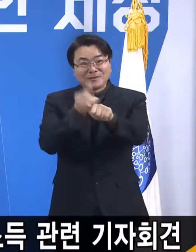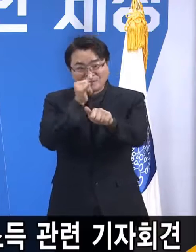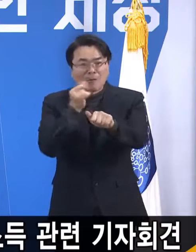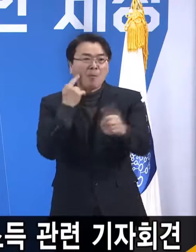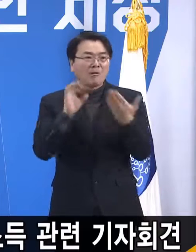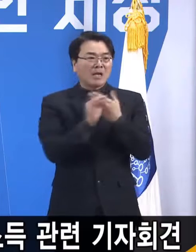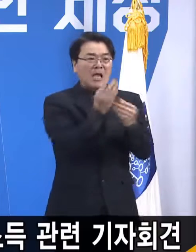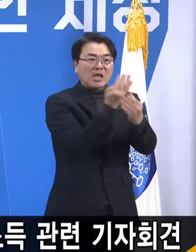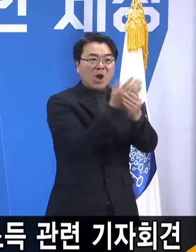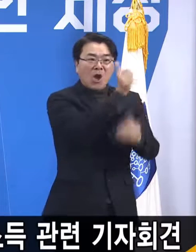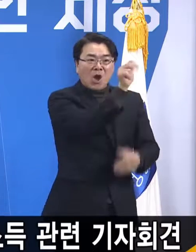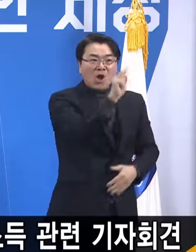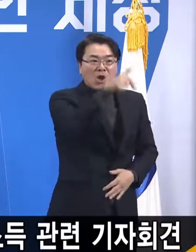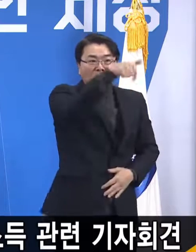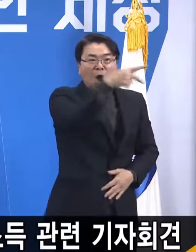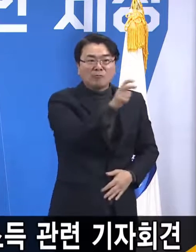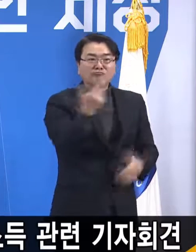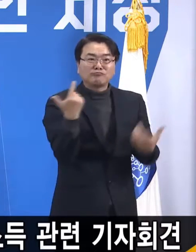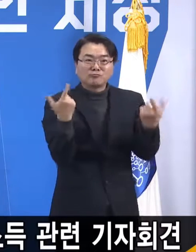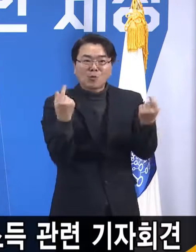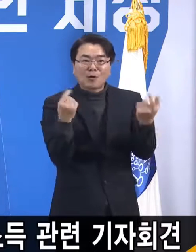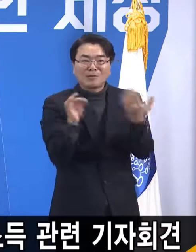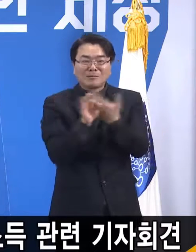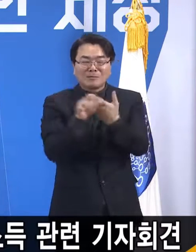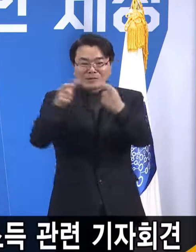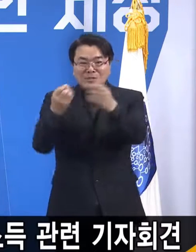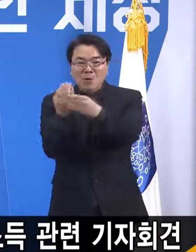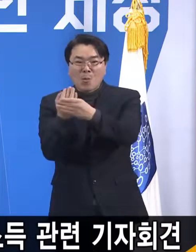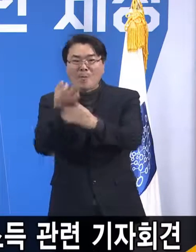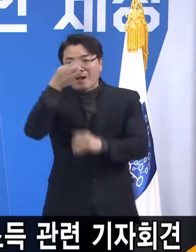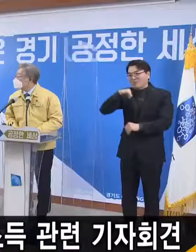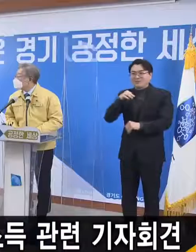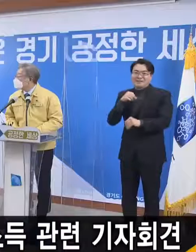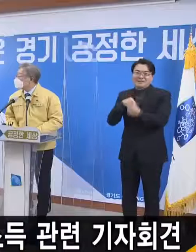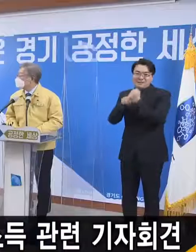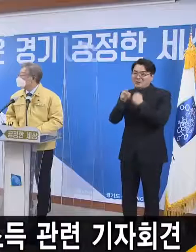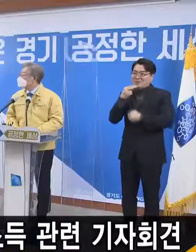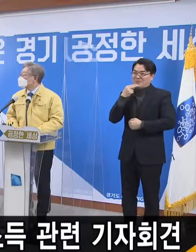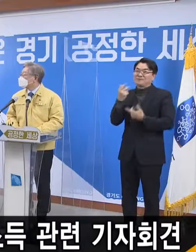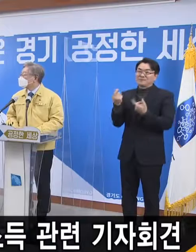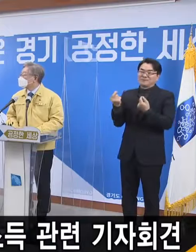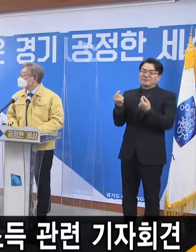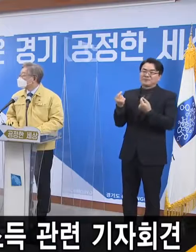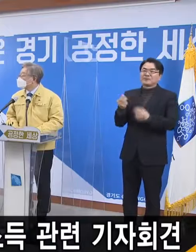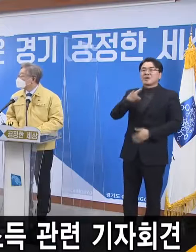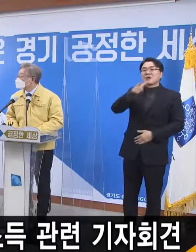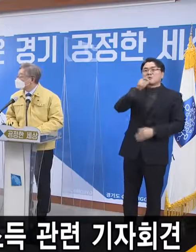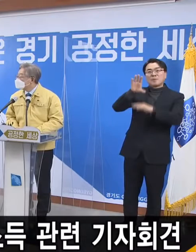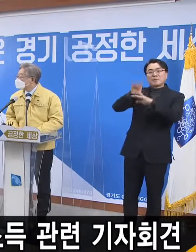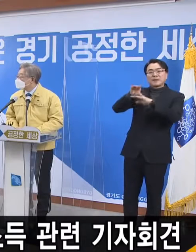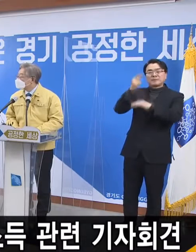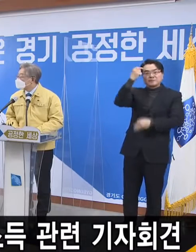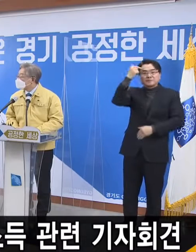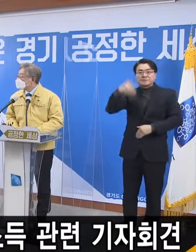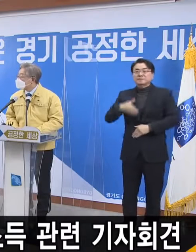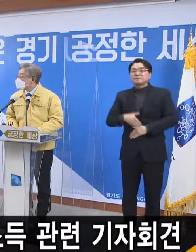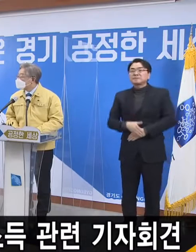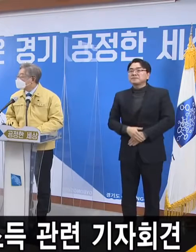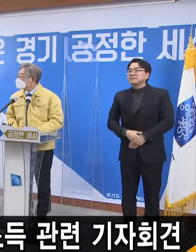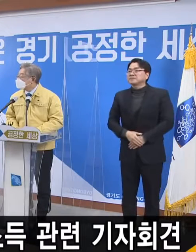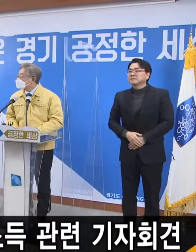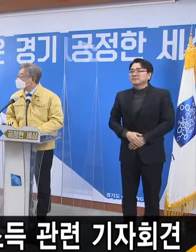인센티브를 드릴 필요가 없죠. 수험방송 박일국 기자입니다. 세 가지 질문 주셨습니다. 첫째